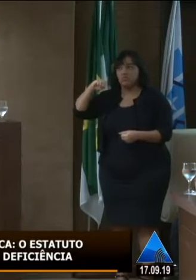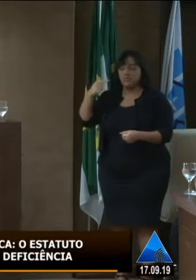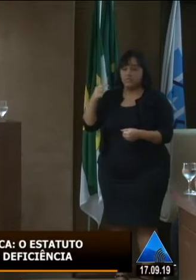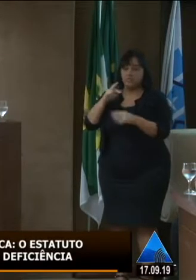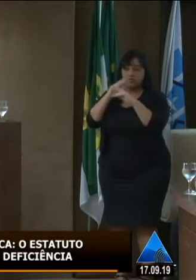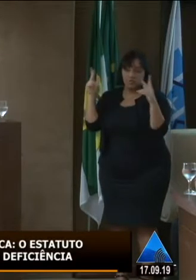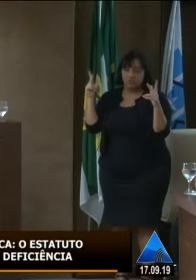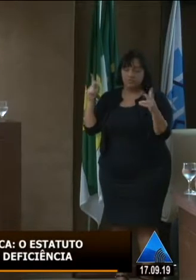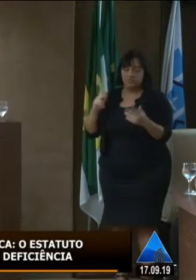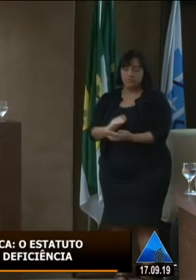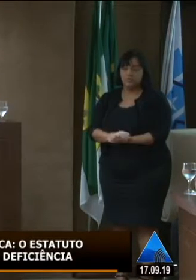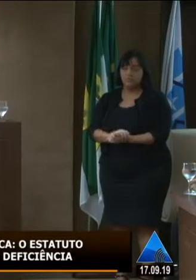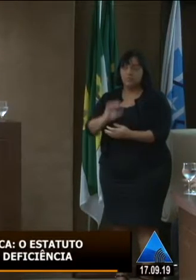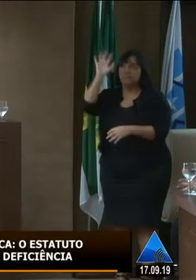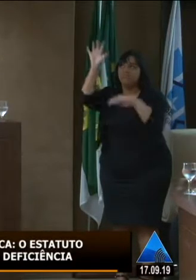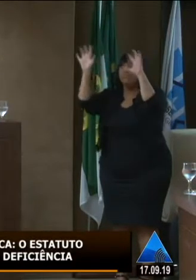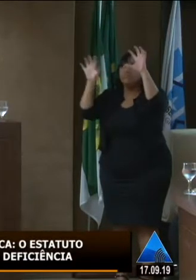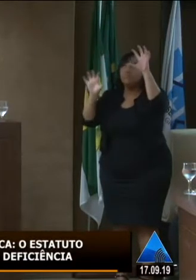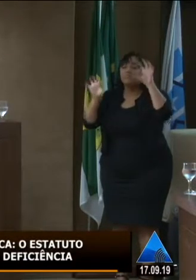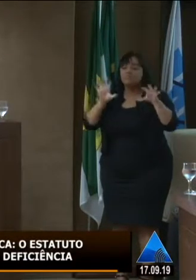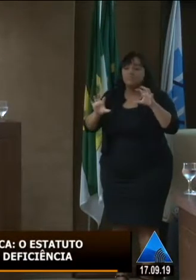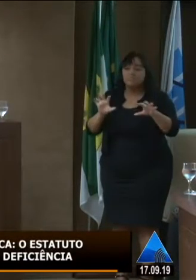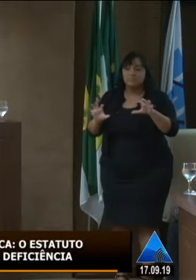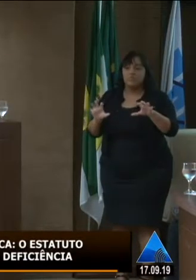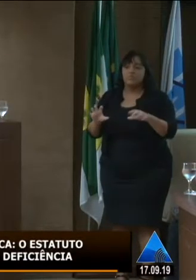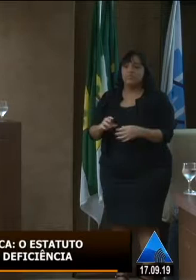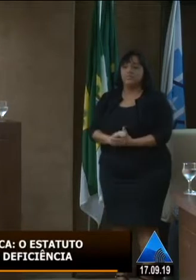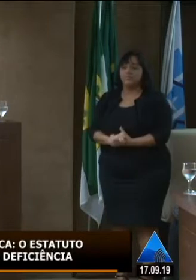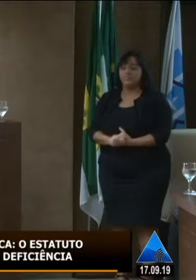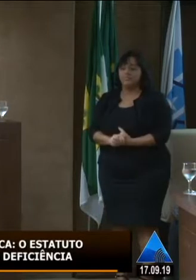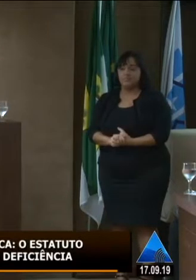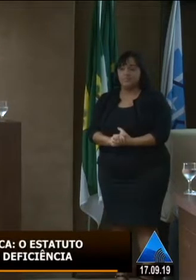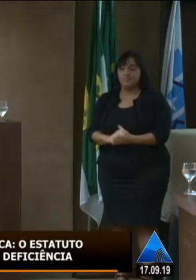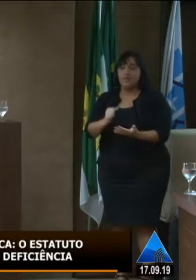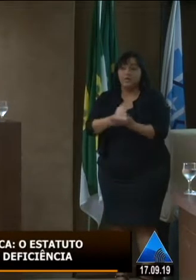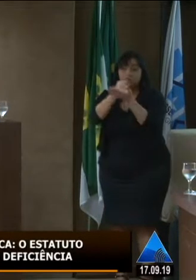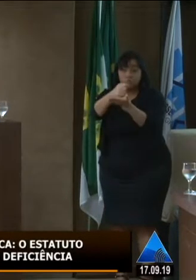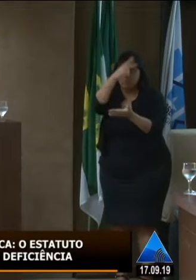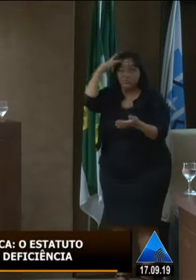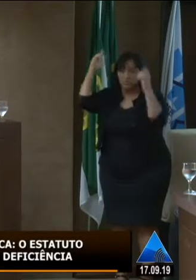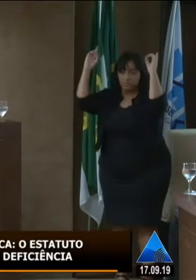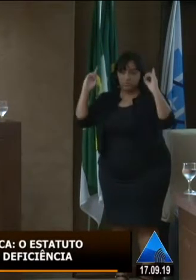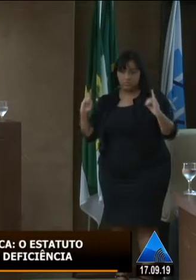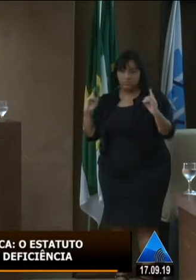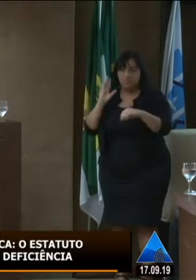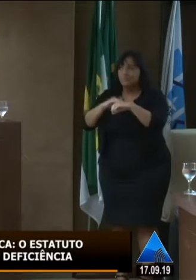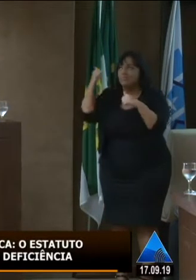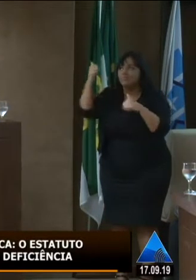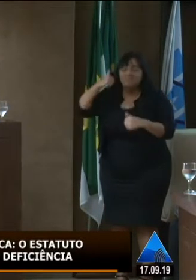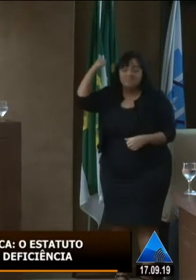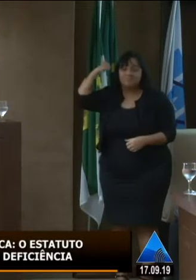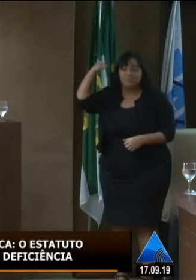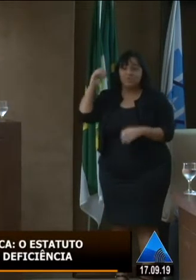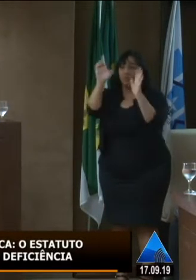E a descentralização do atendimento da pessoa com deficiência. É o mais importante. E o